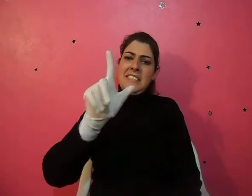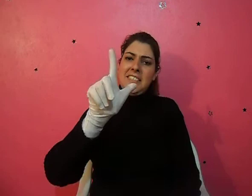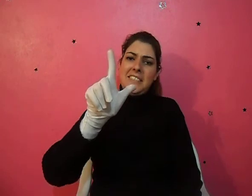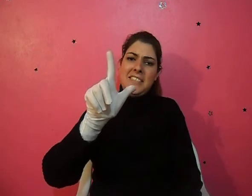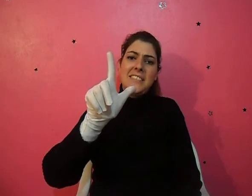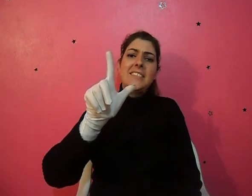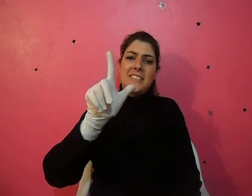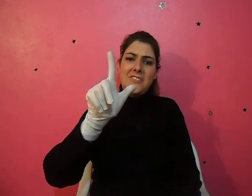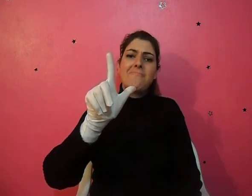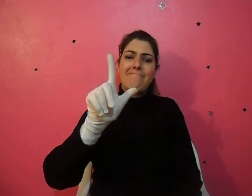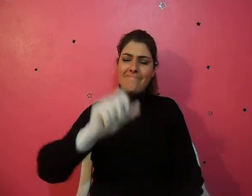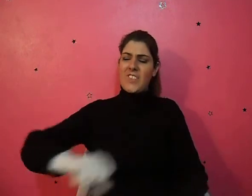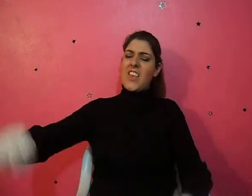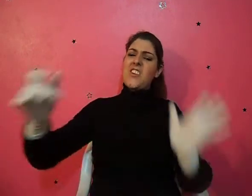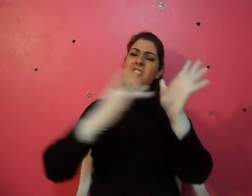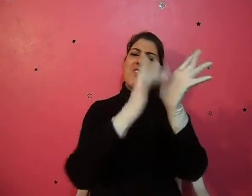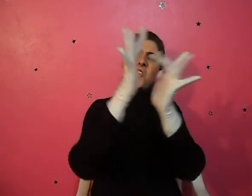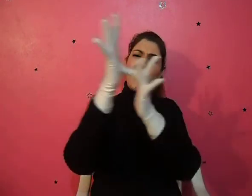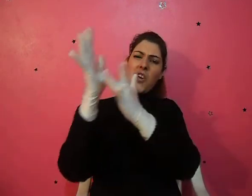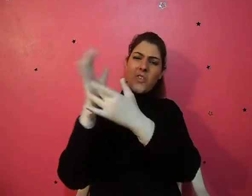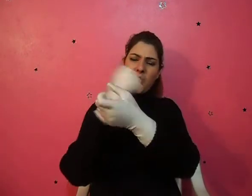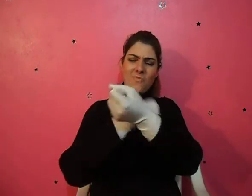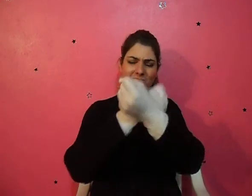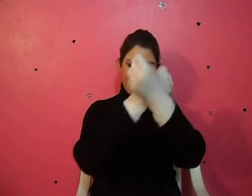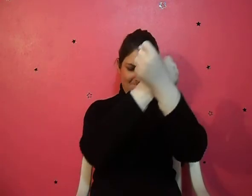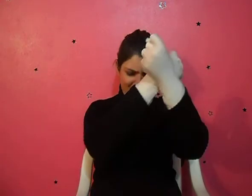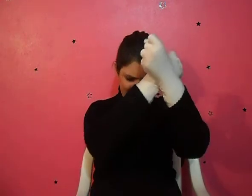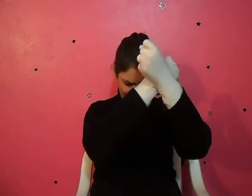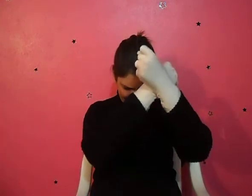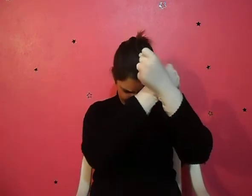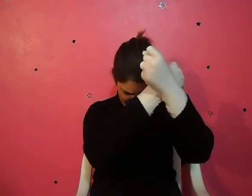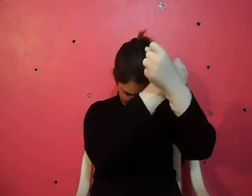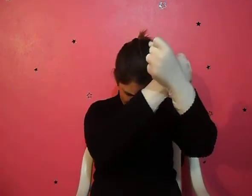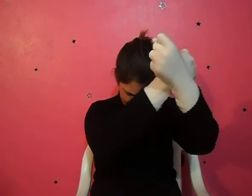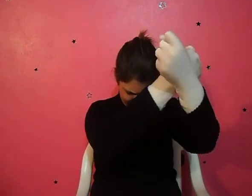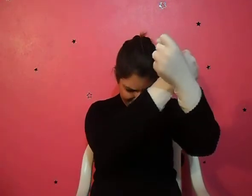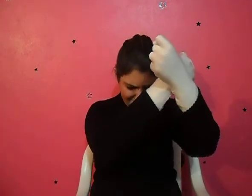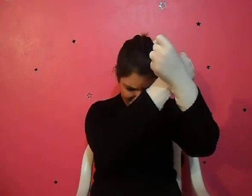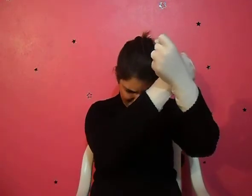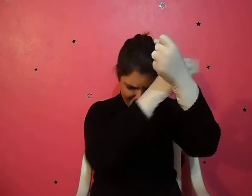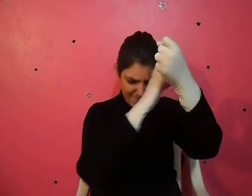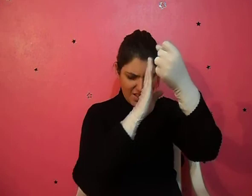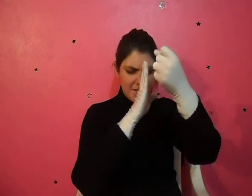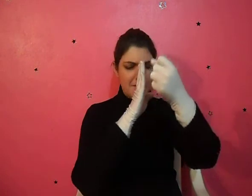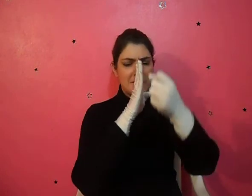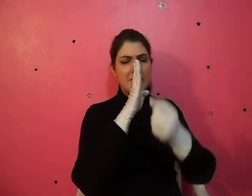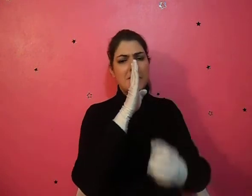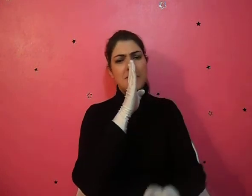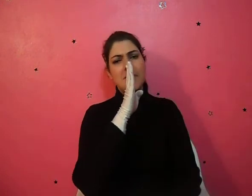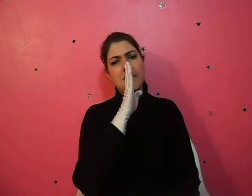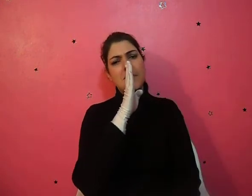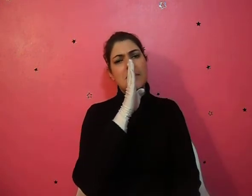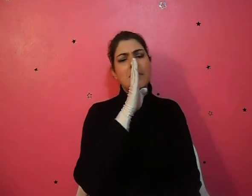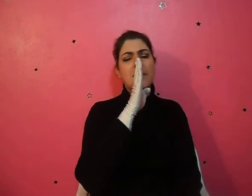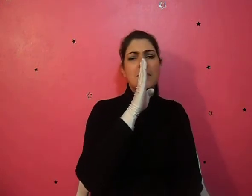E o Filho, sem nada a questionar,